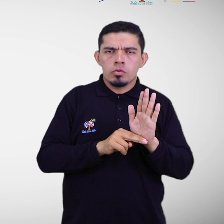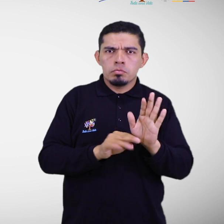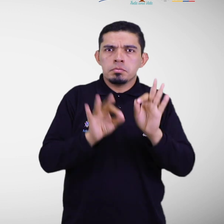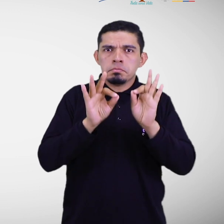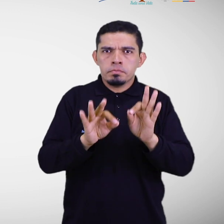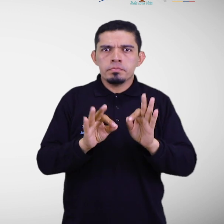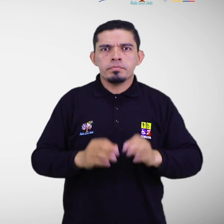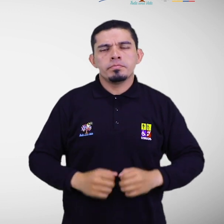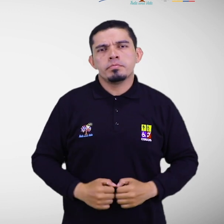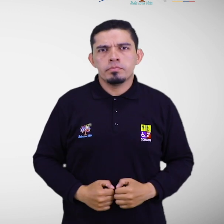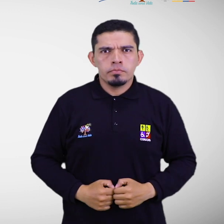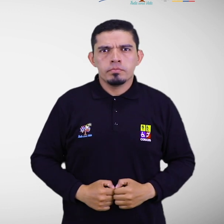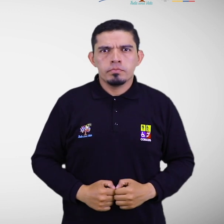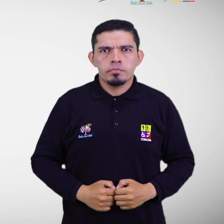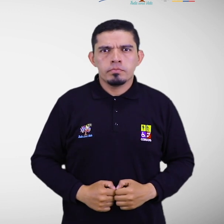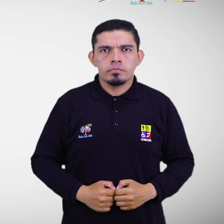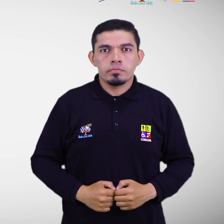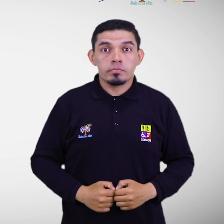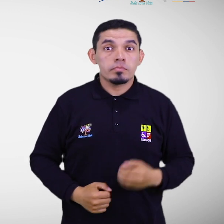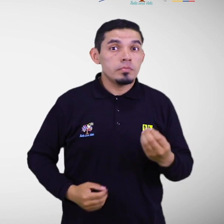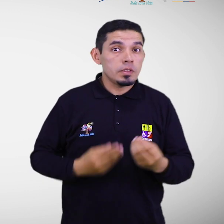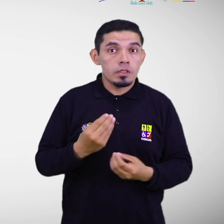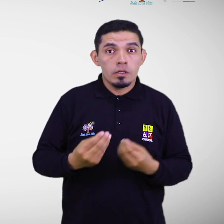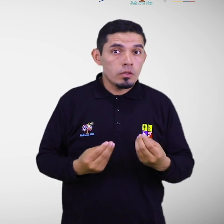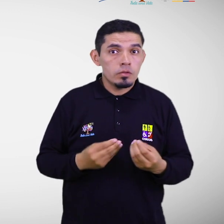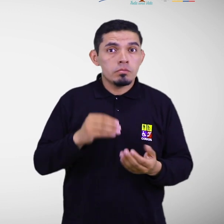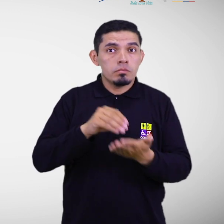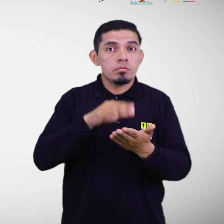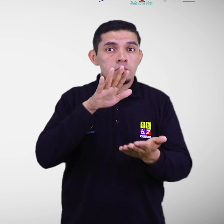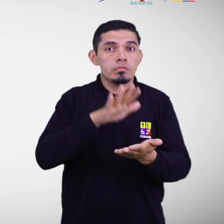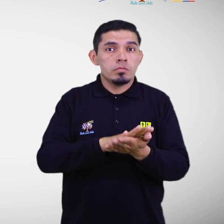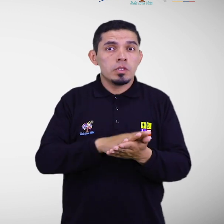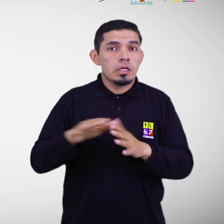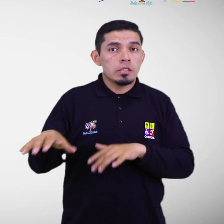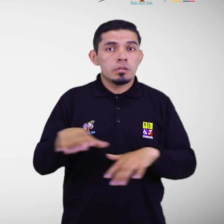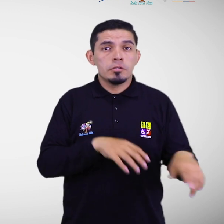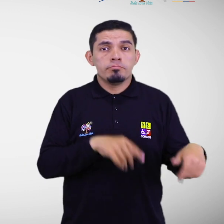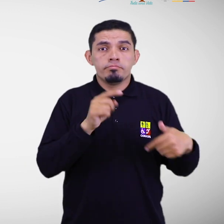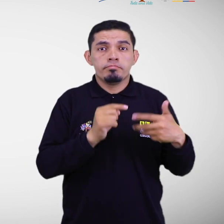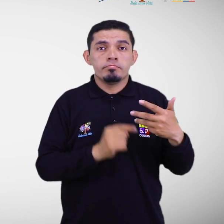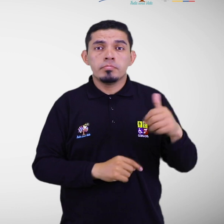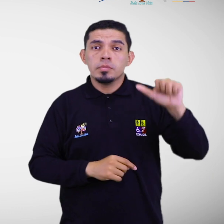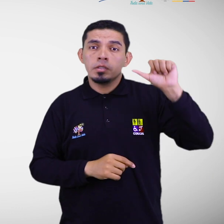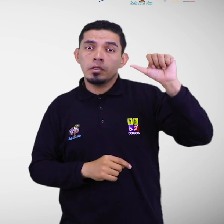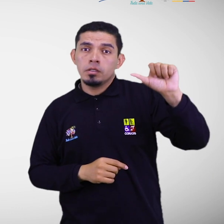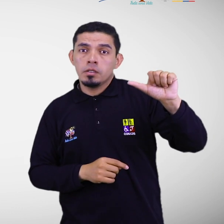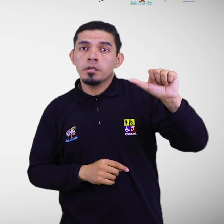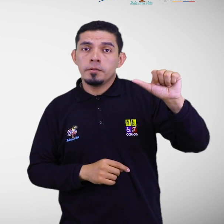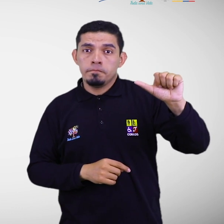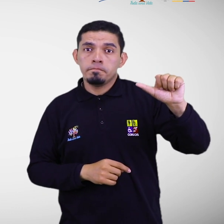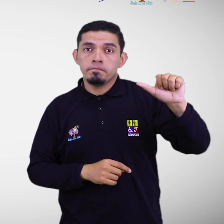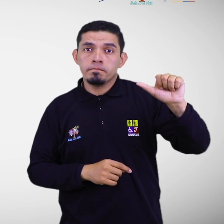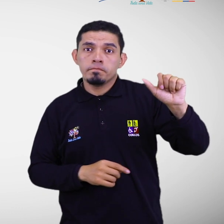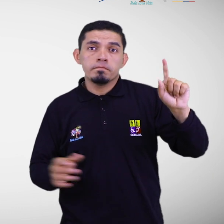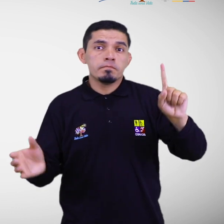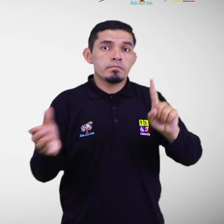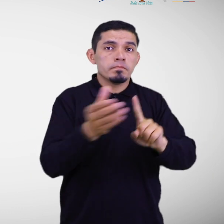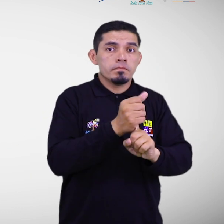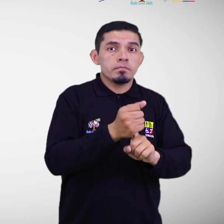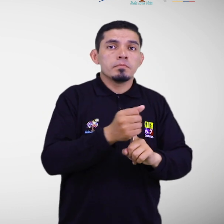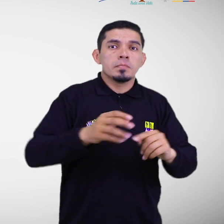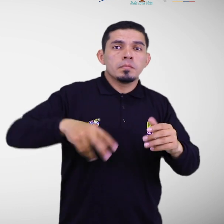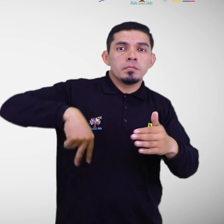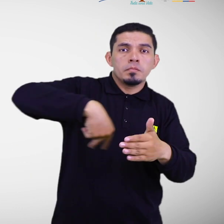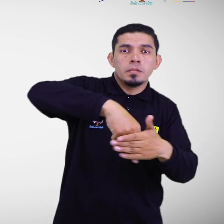humanitaria. Para lo cual se debe implementar las siguientes acciones. a. Identificación y abordaje de los